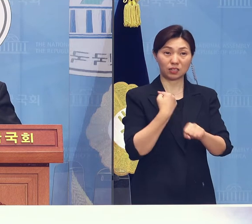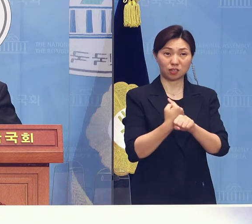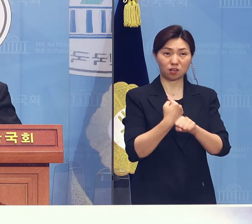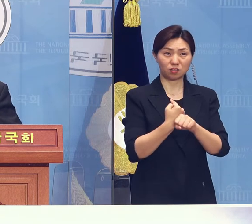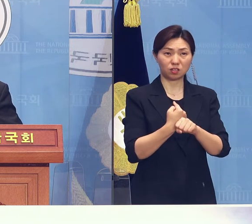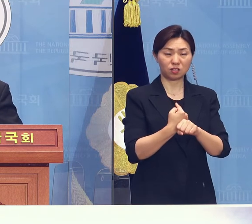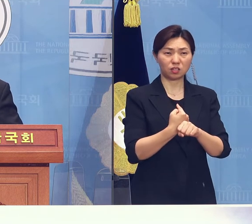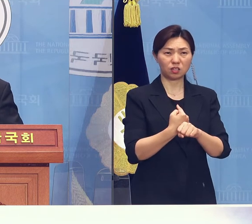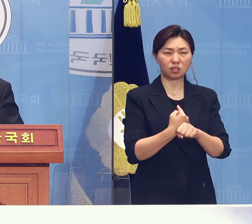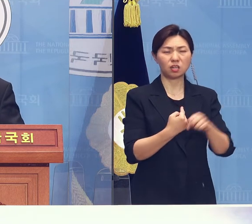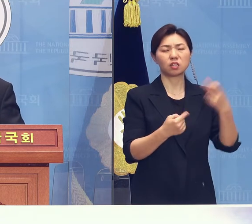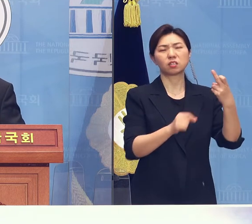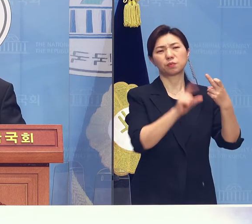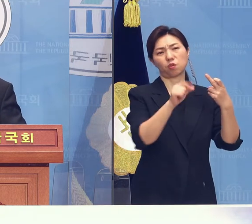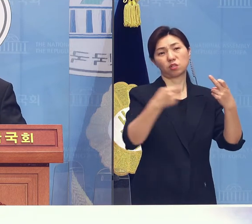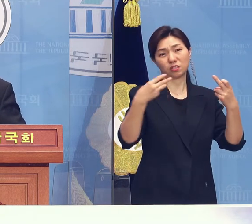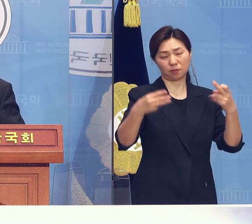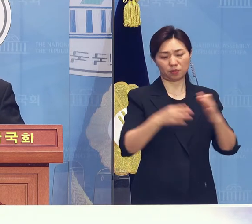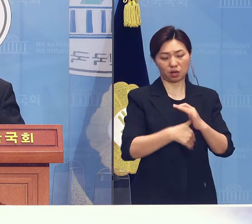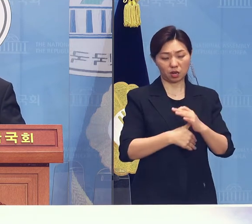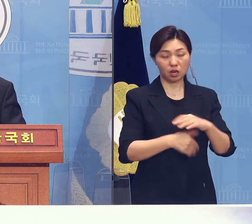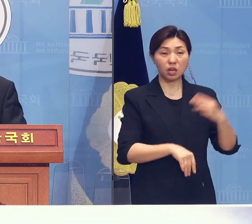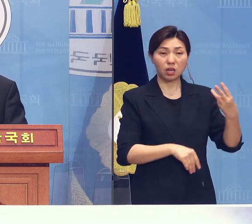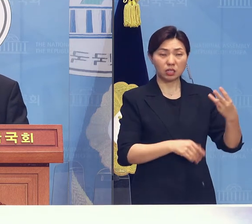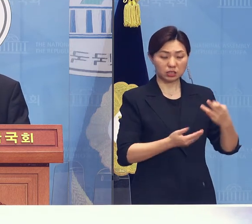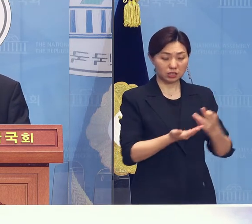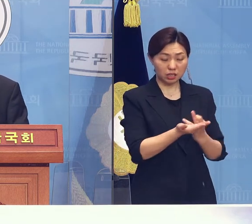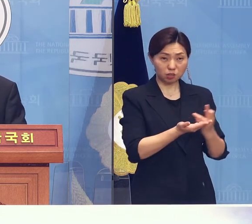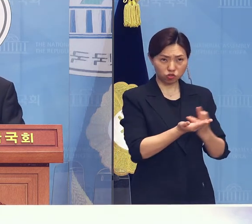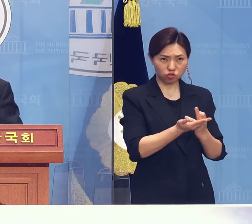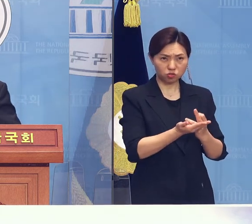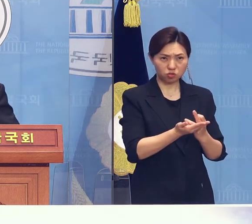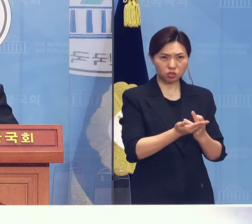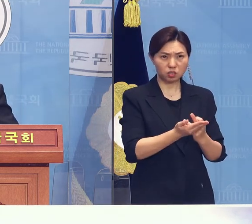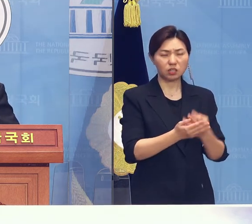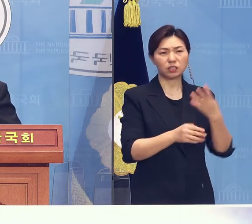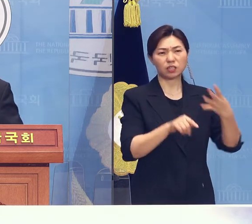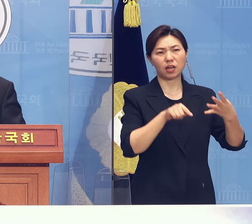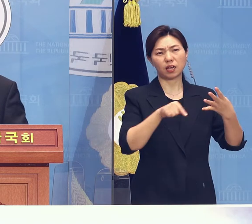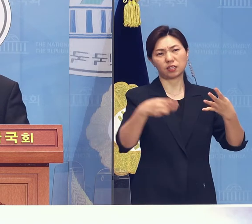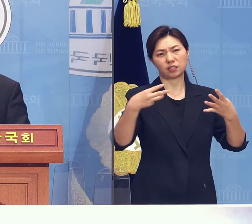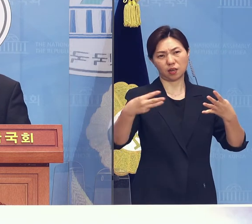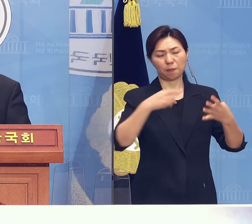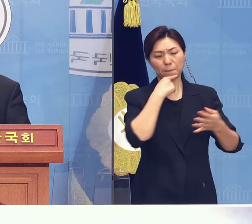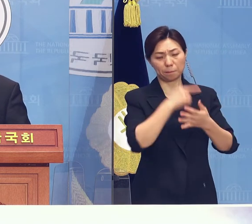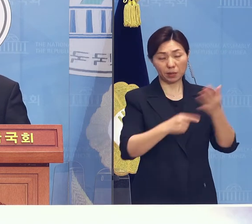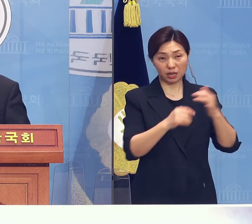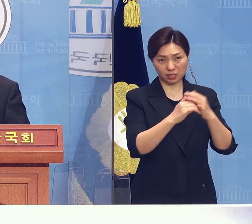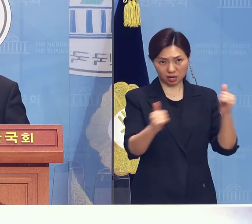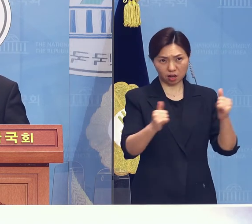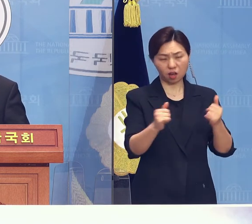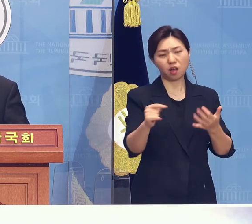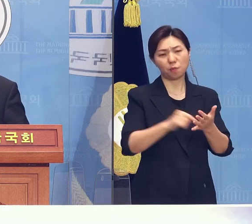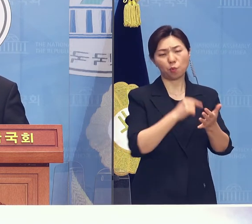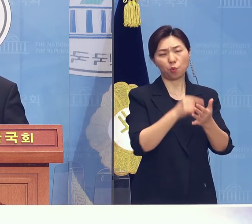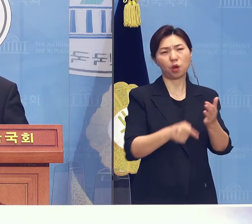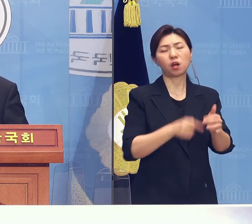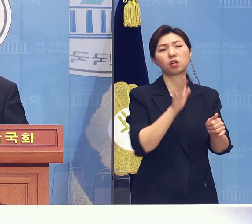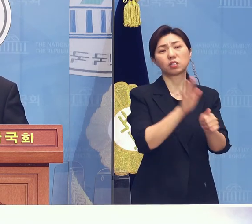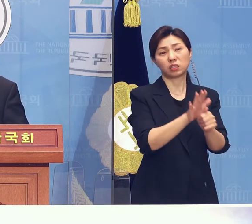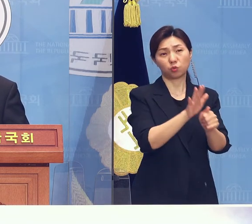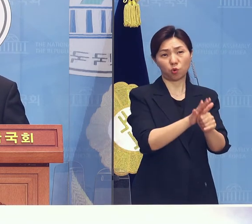사상사건 피해자에 대한 보상을 구체화한 제조 사상사건 특별법이 국회를